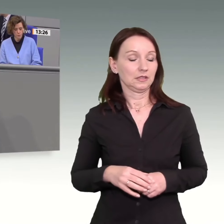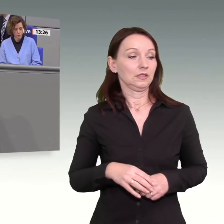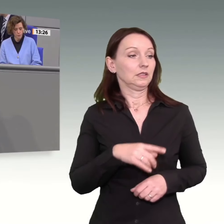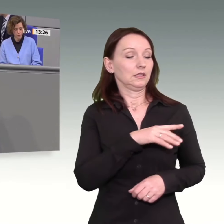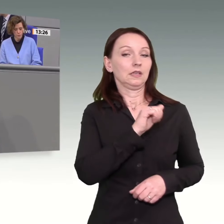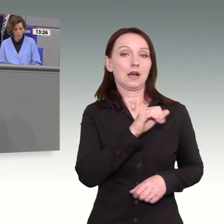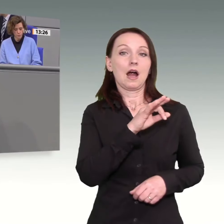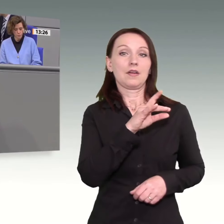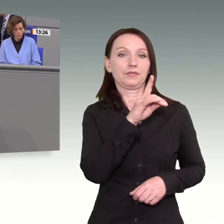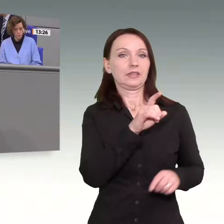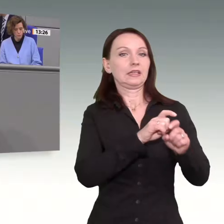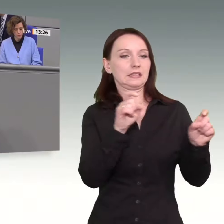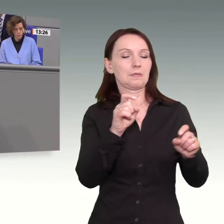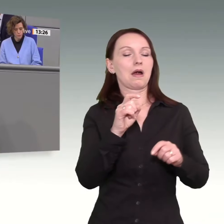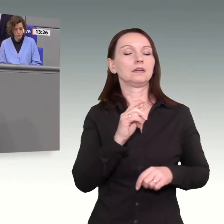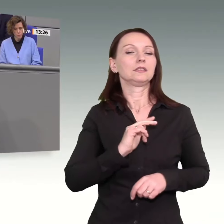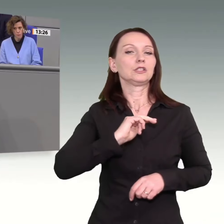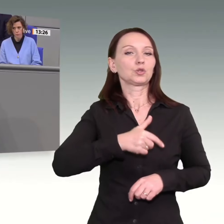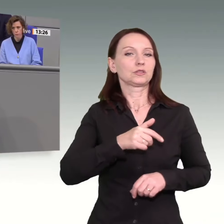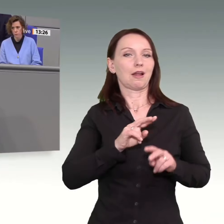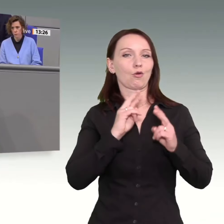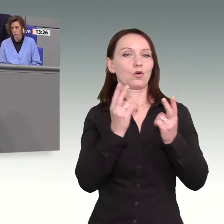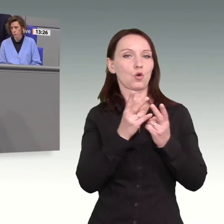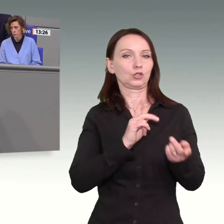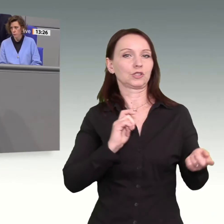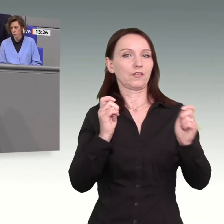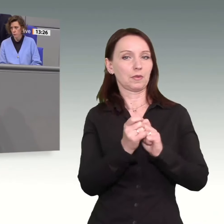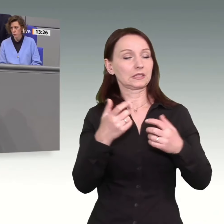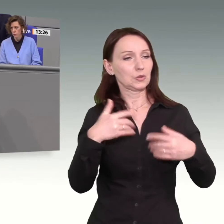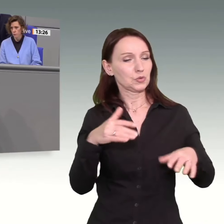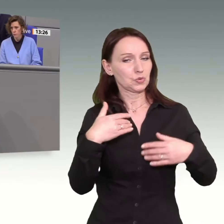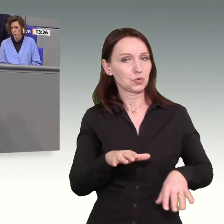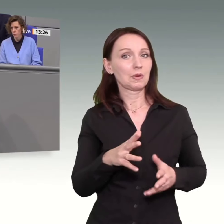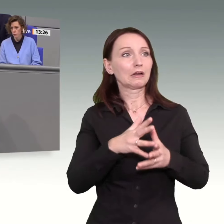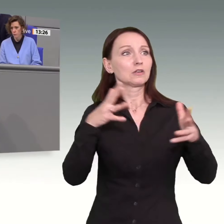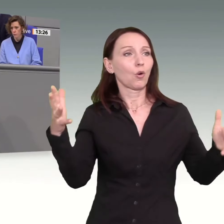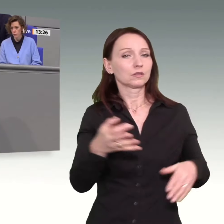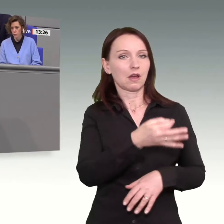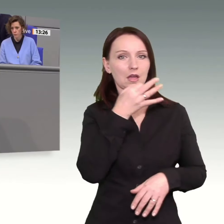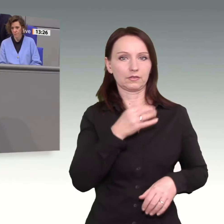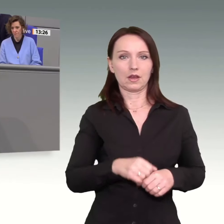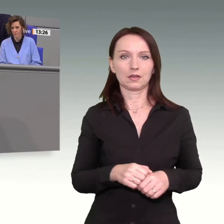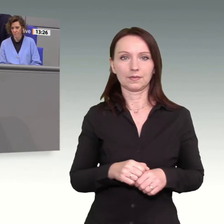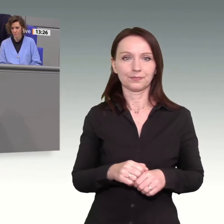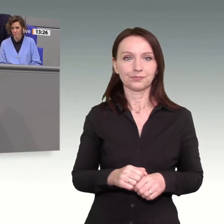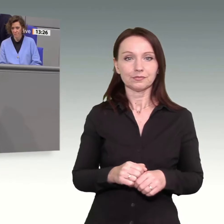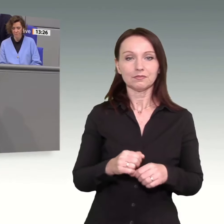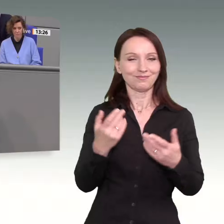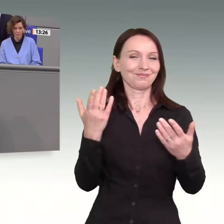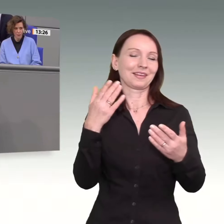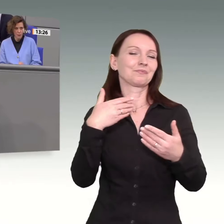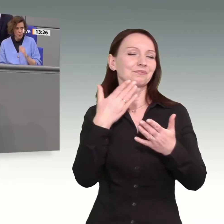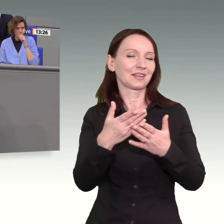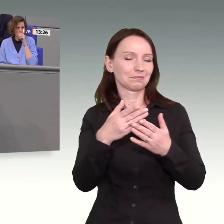die AfD zur sozialökologischen Transformation hier gestellt hat, in 80 Fragen einmal um die Welt sozusagen. Kein Thema wurde